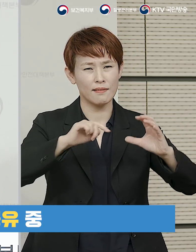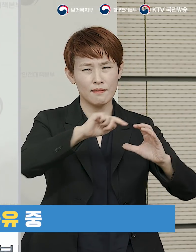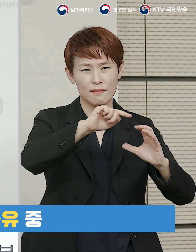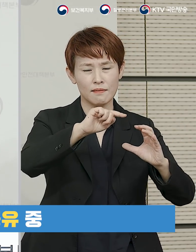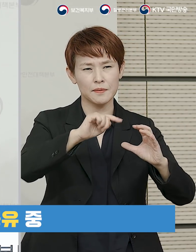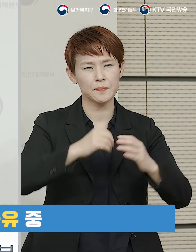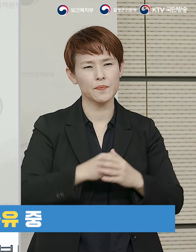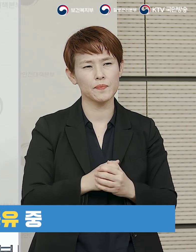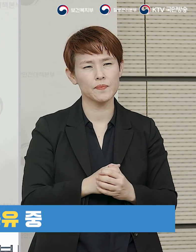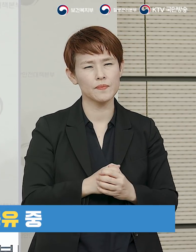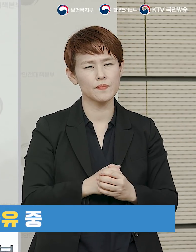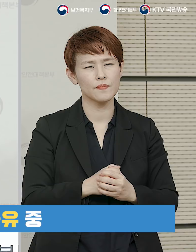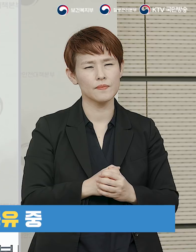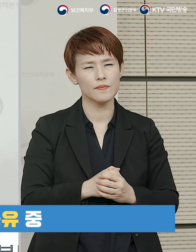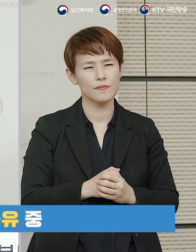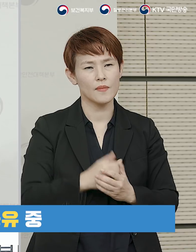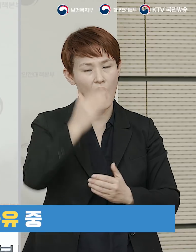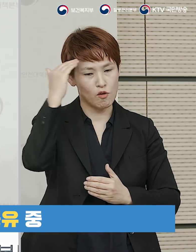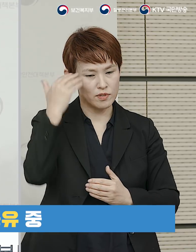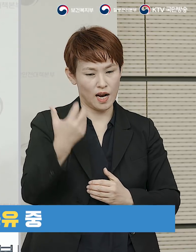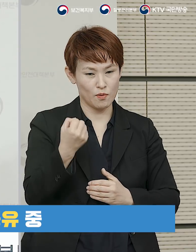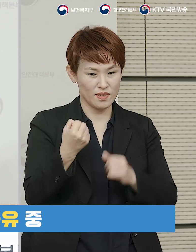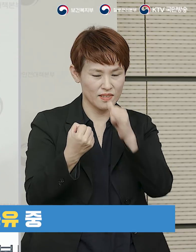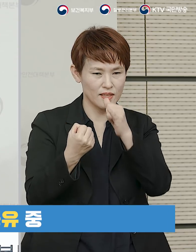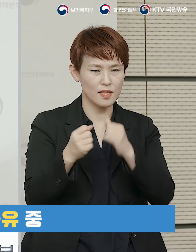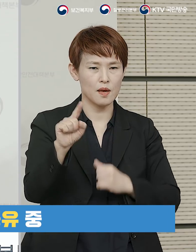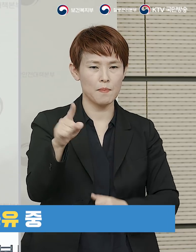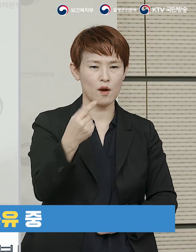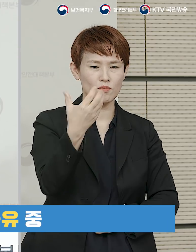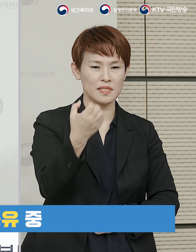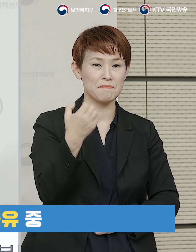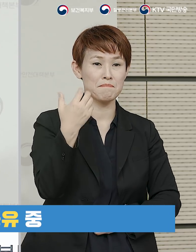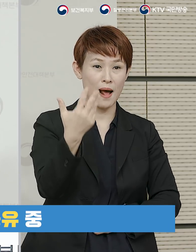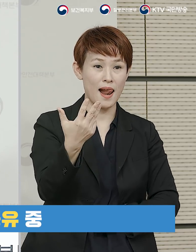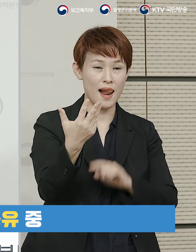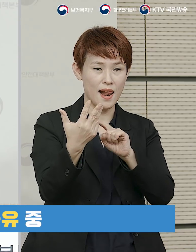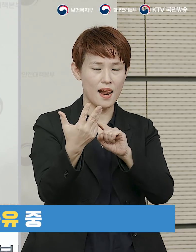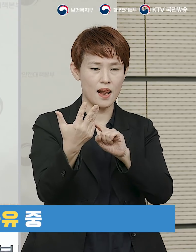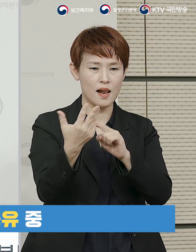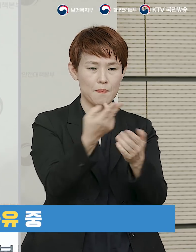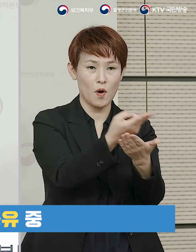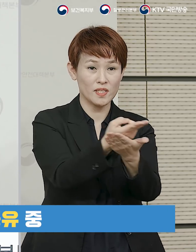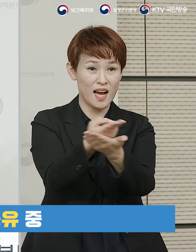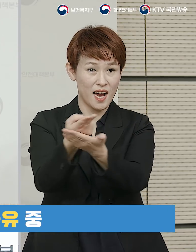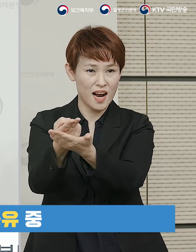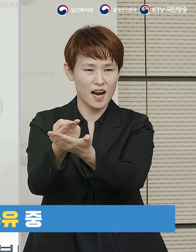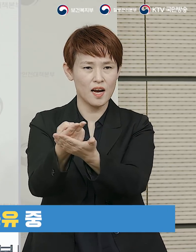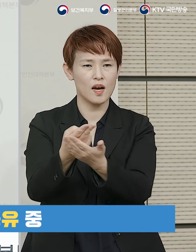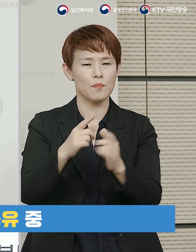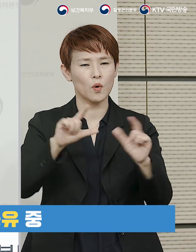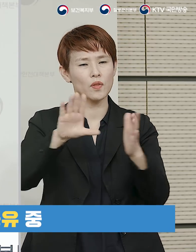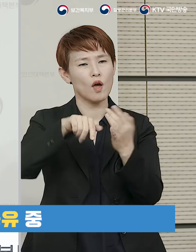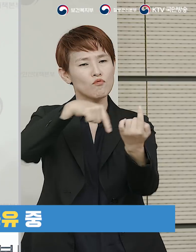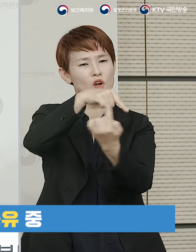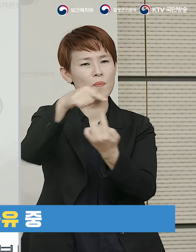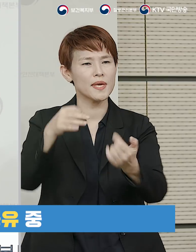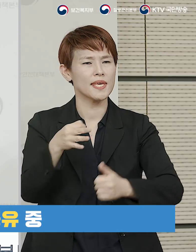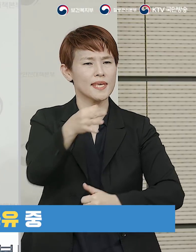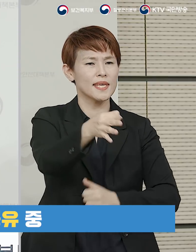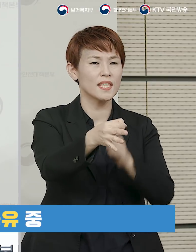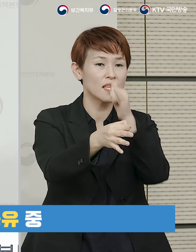국가 전체가 가지고 있는 198개의 병상 국가가 지정해서 평상시에